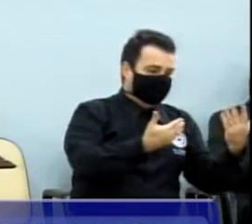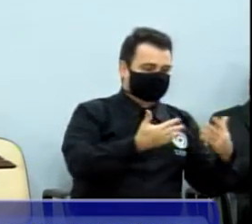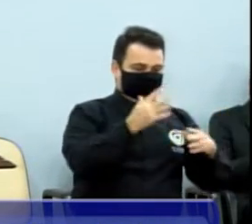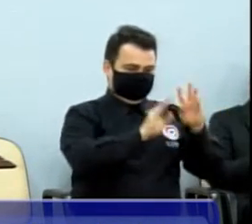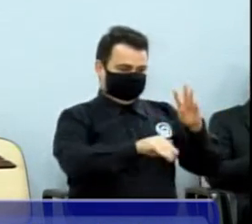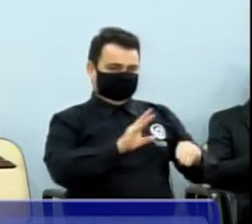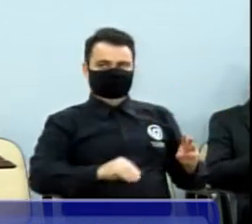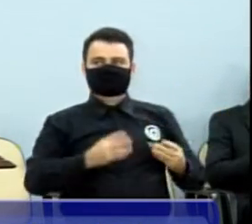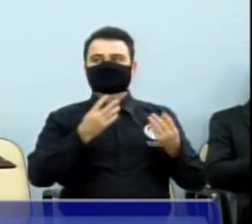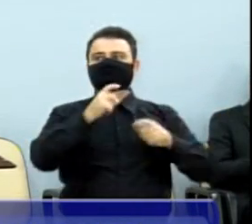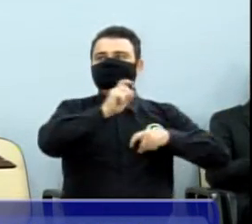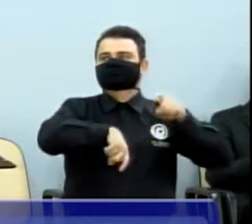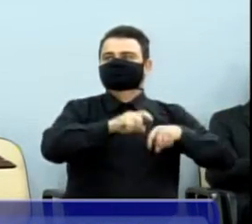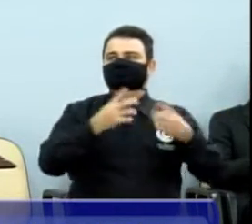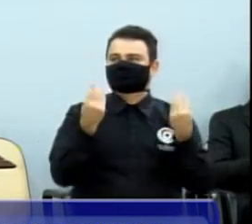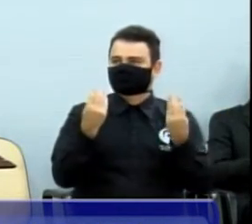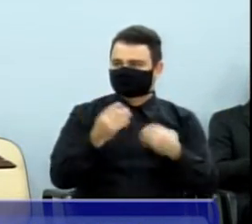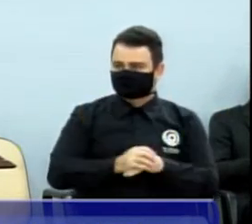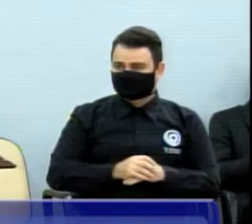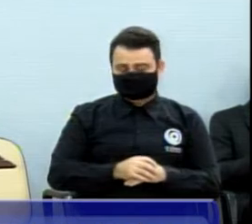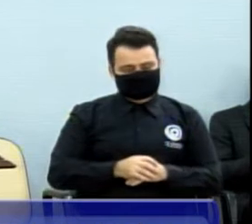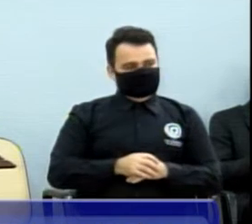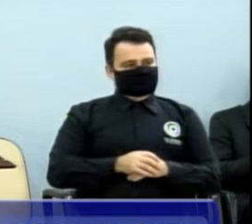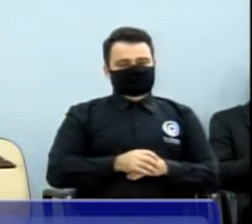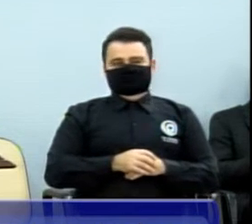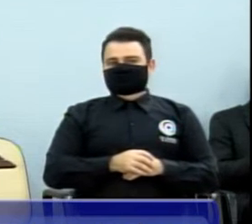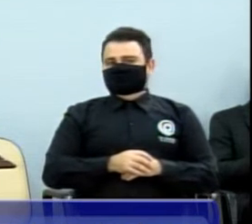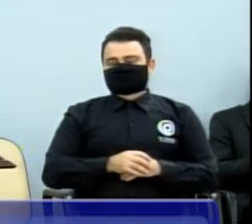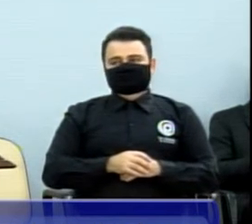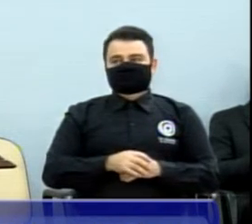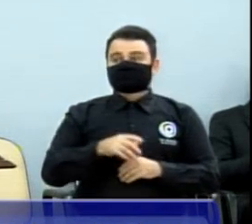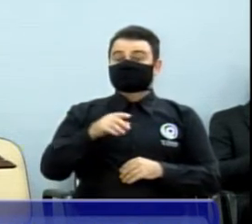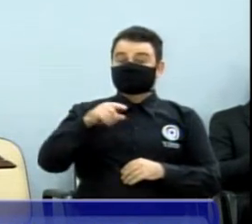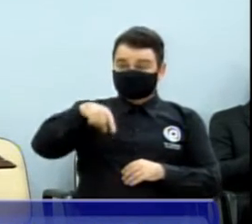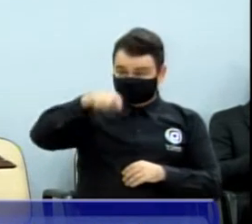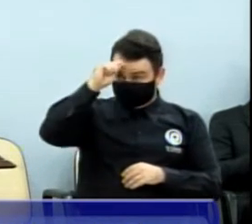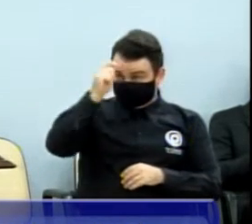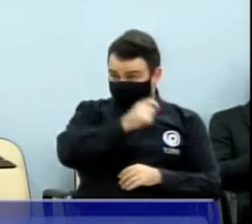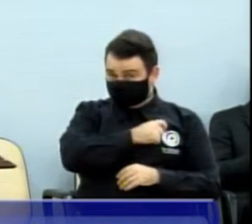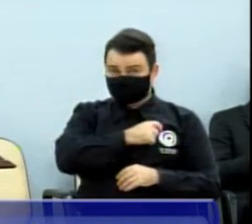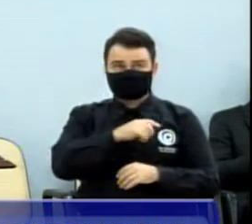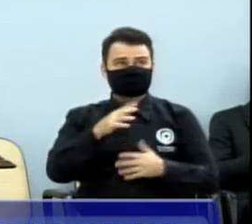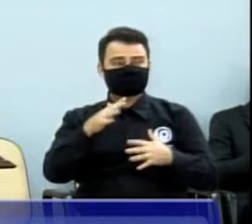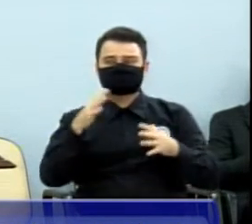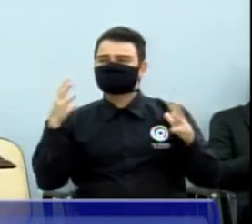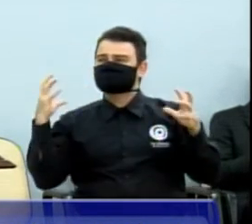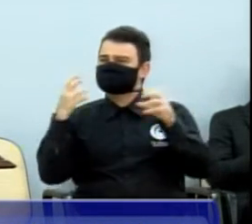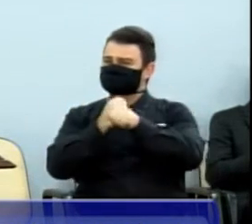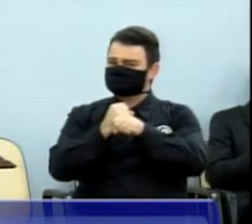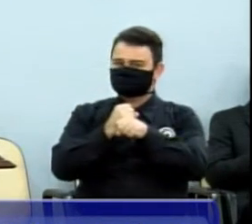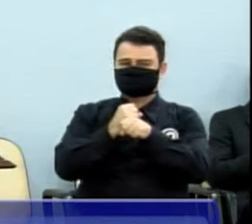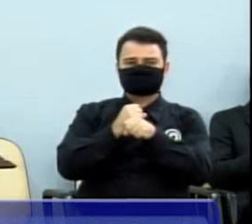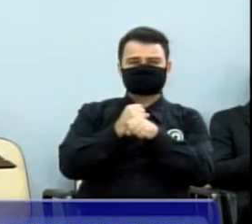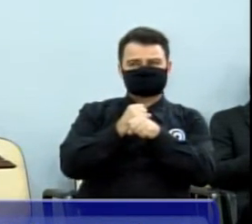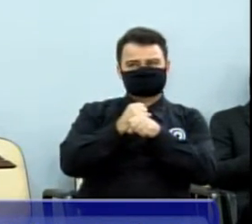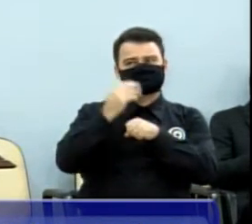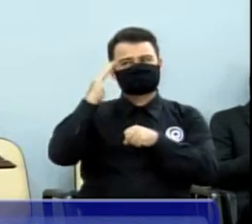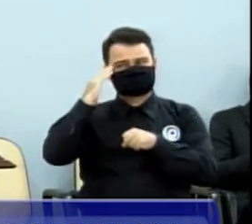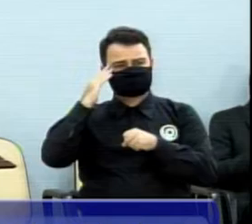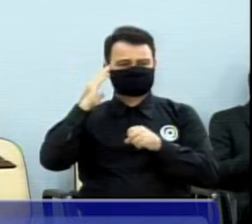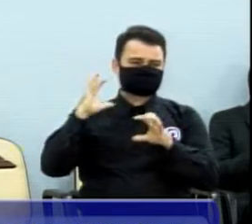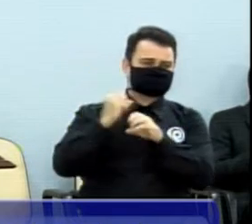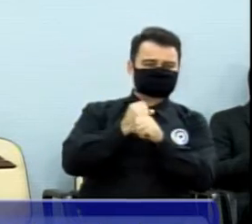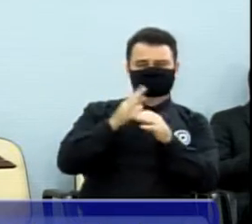que o Google tem que... O levantamento da nossa cidade está ultrapassado, 425 mil habitantes, tem que ser corrigido isso.